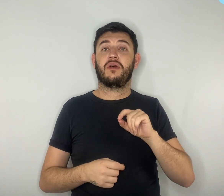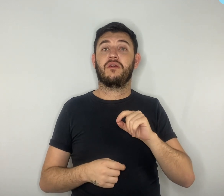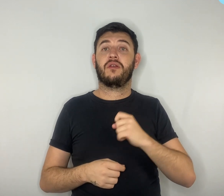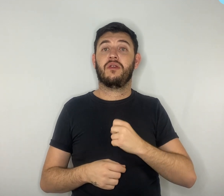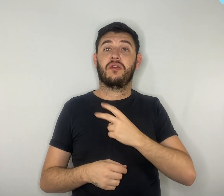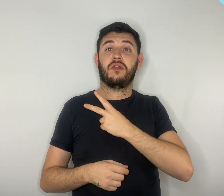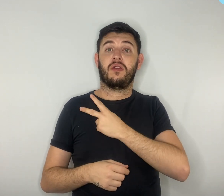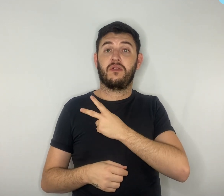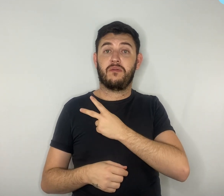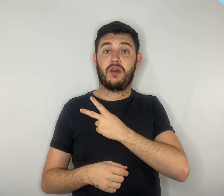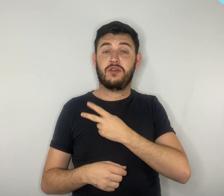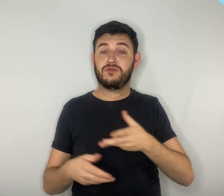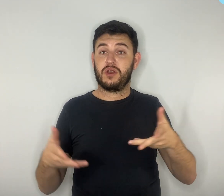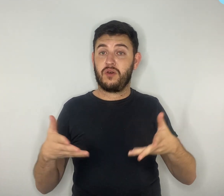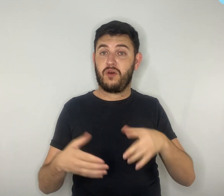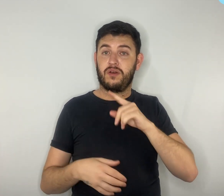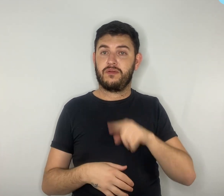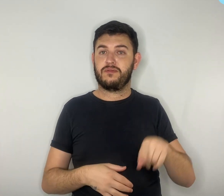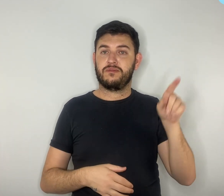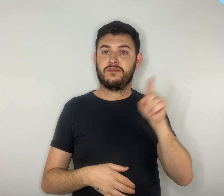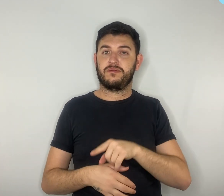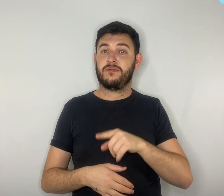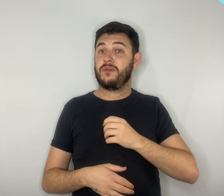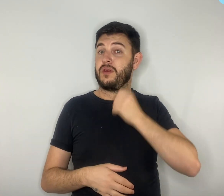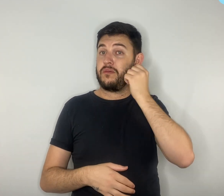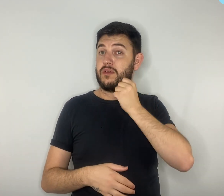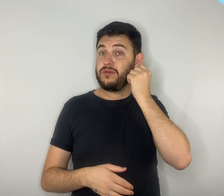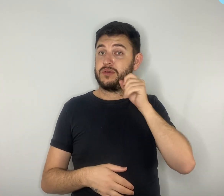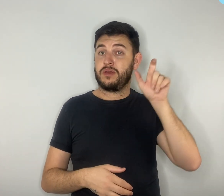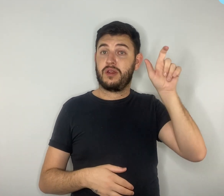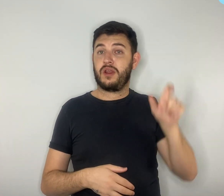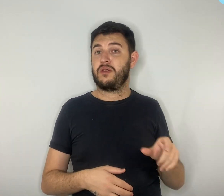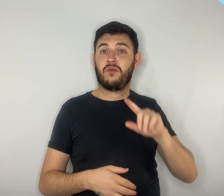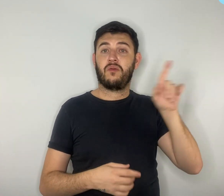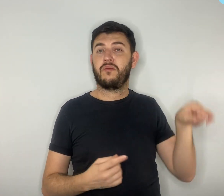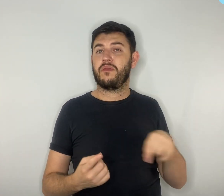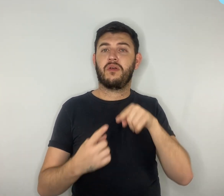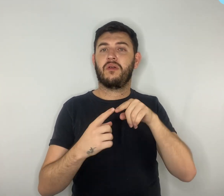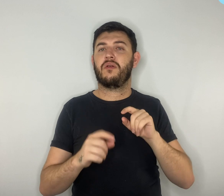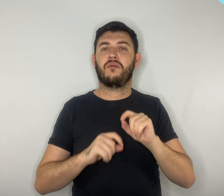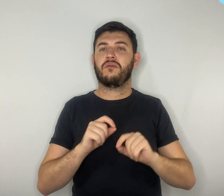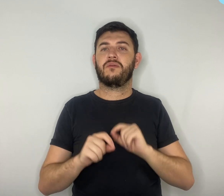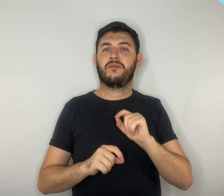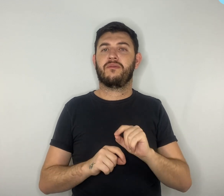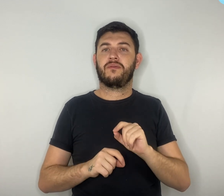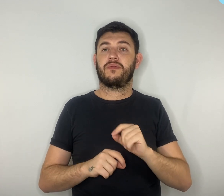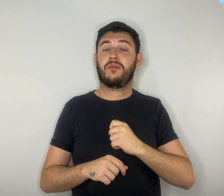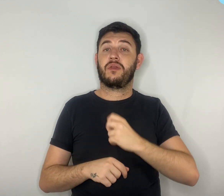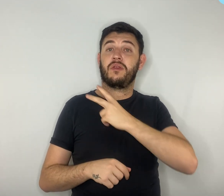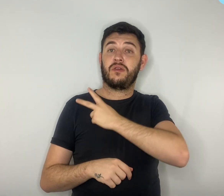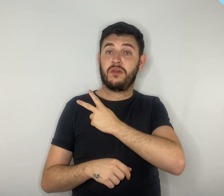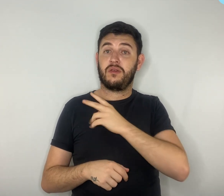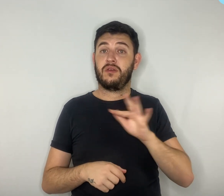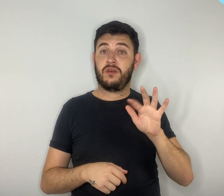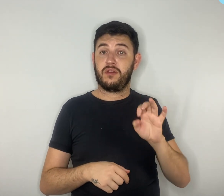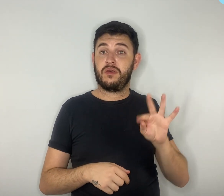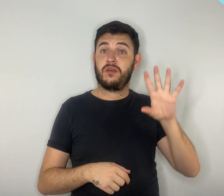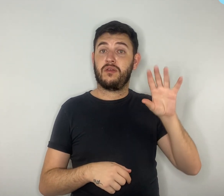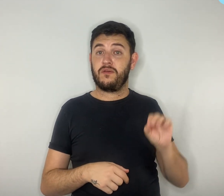médio. Para o senador, o objetivo é ter um ensino médio que, de fato, atenda